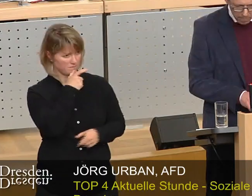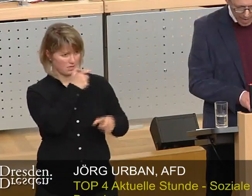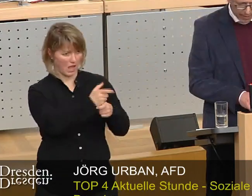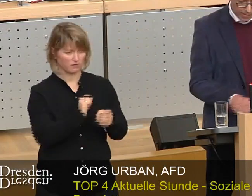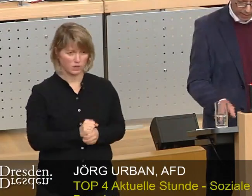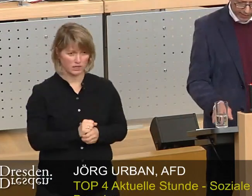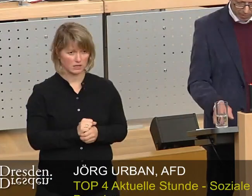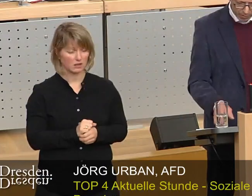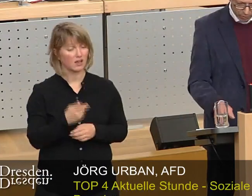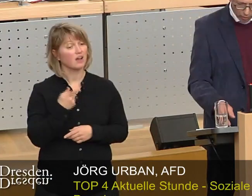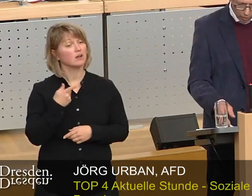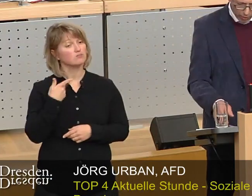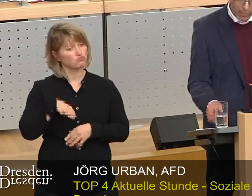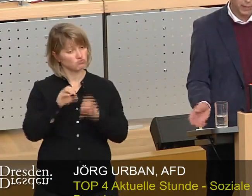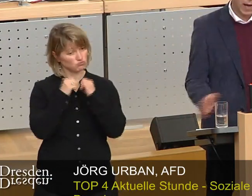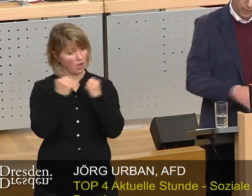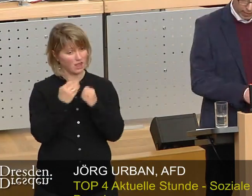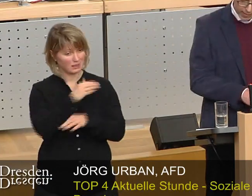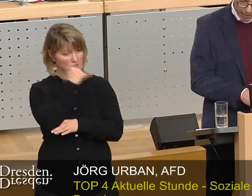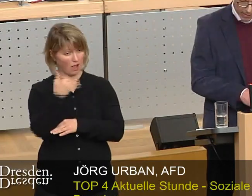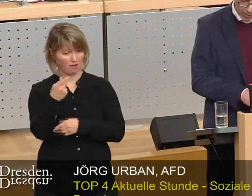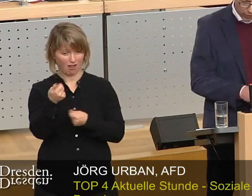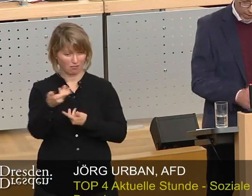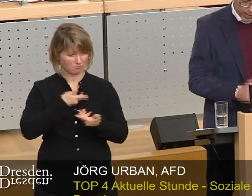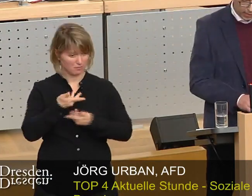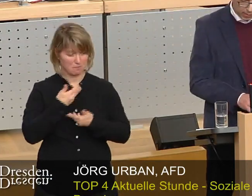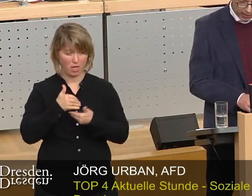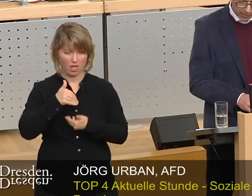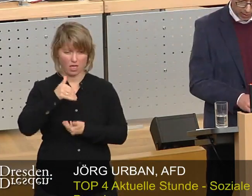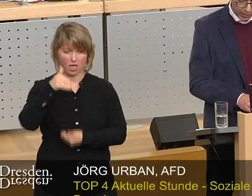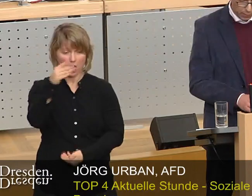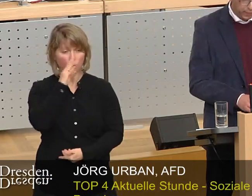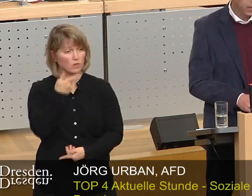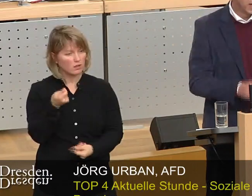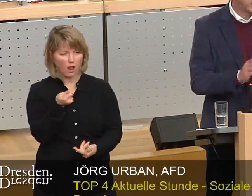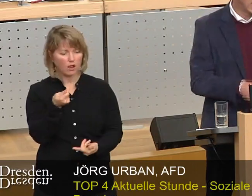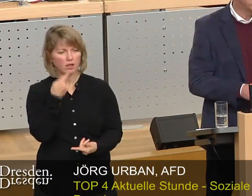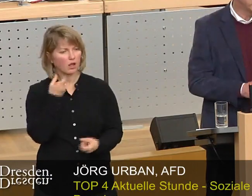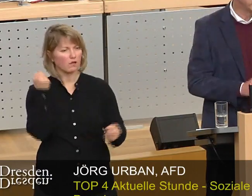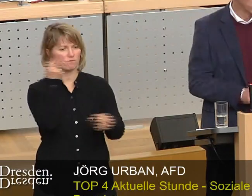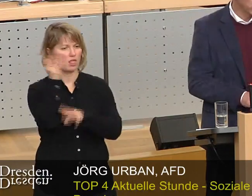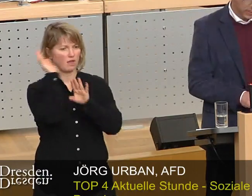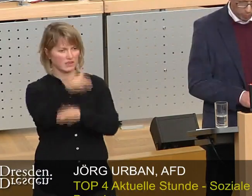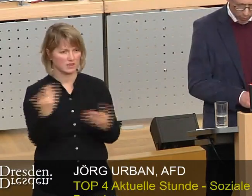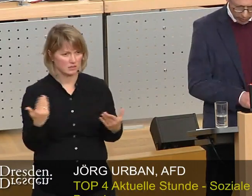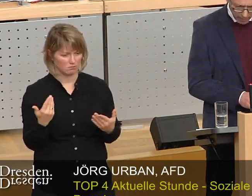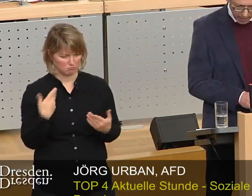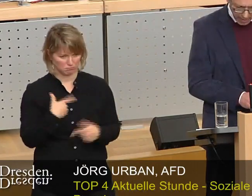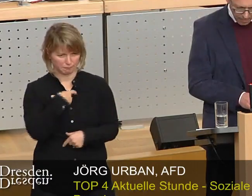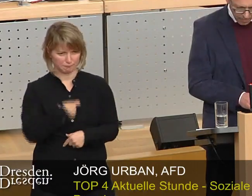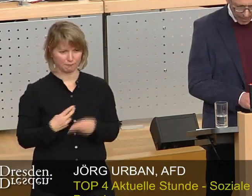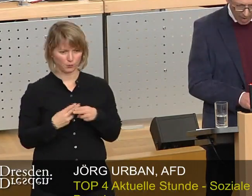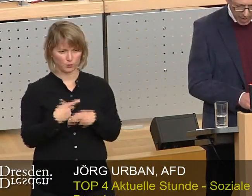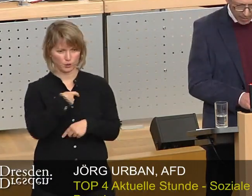jedes Jahr mehr Geld einsammelt und es auf der anderen Seite mit vollen Händen zum Fenster rauswirft, bleibt dem Durchschnittsbürger